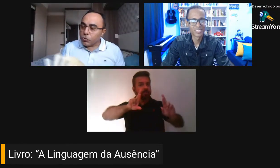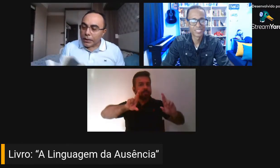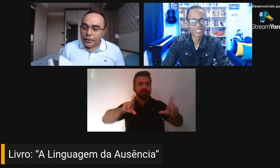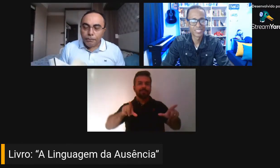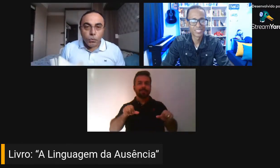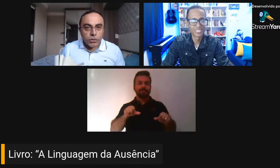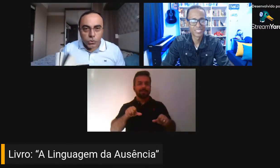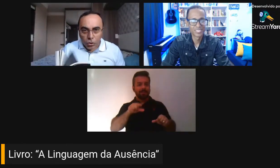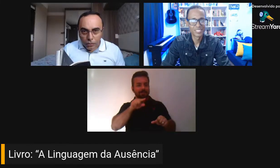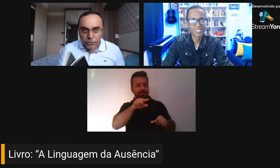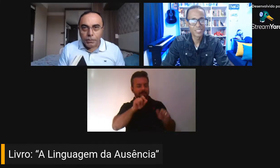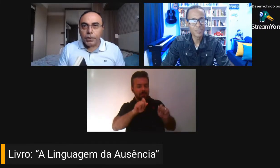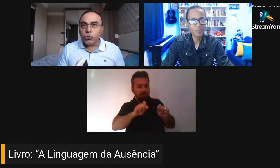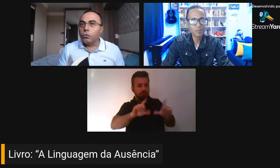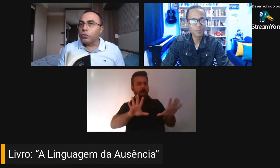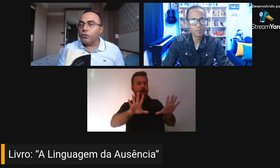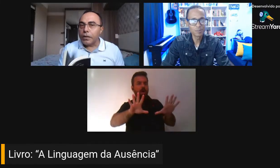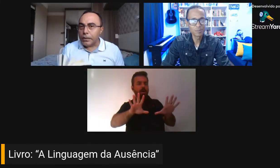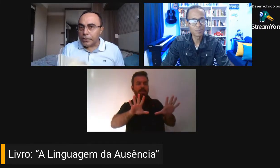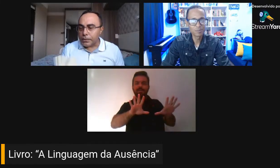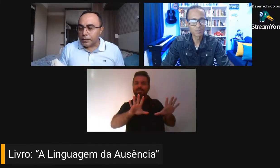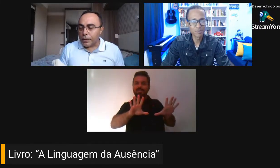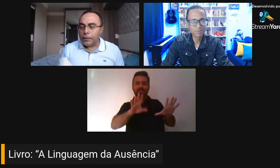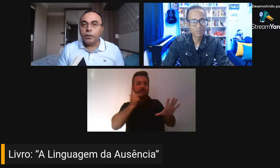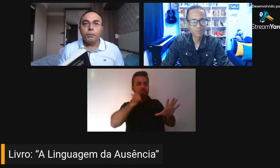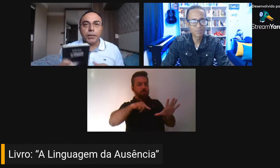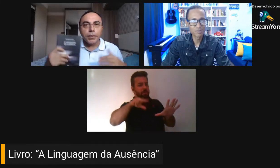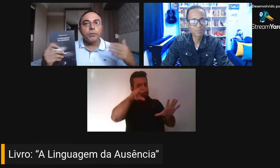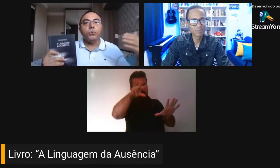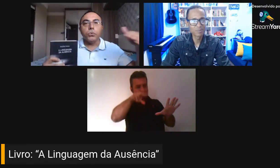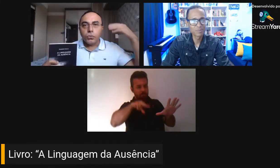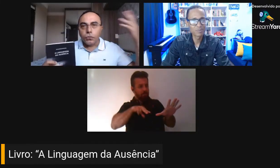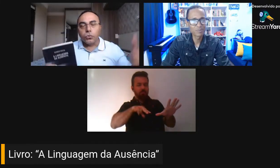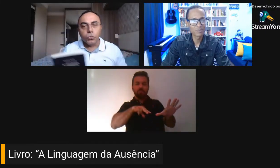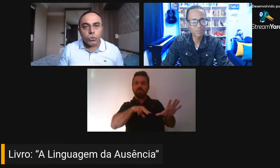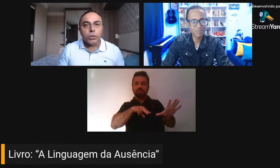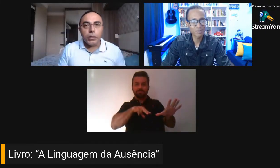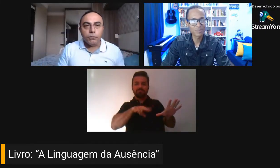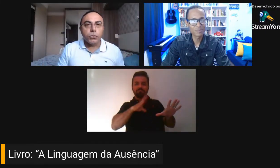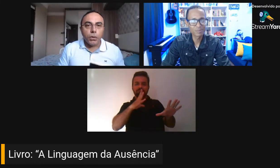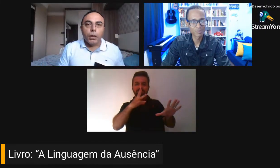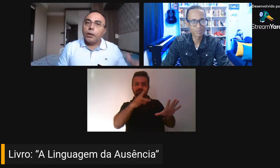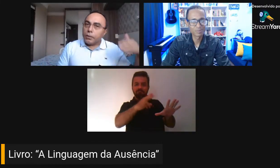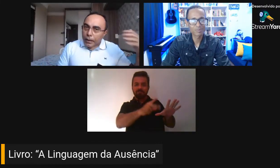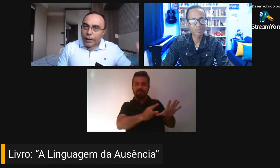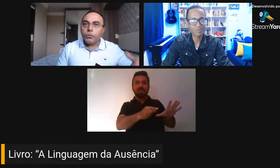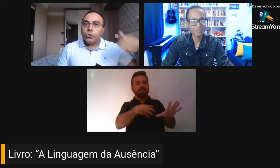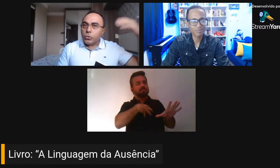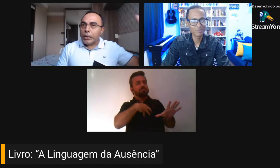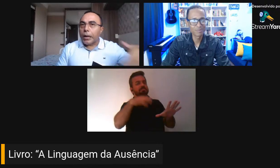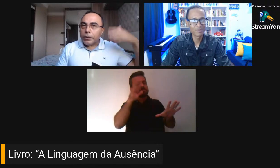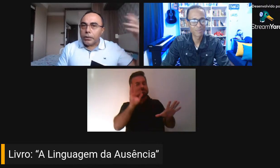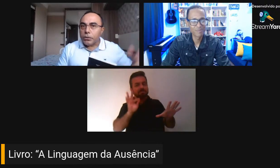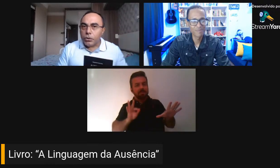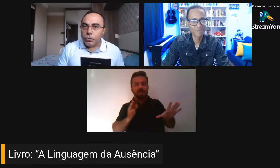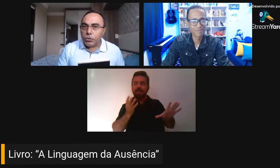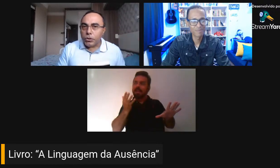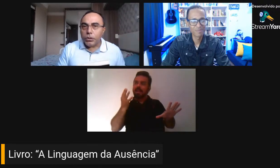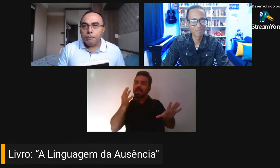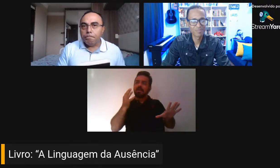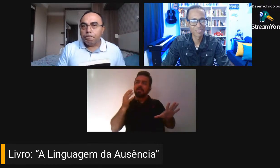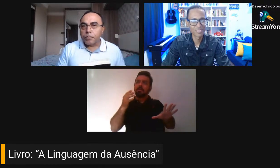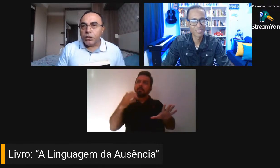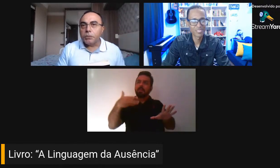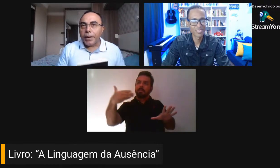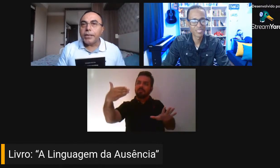Então, isso daqui, por si só, já me deixou muito feliz. E eu pretendo nos futuros livros dar continuidade a esse tipo